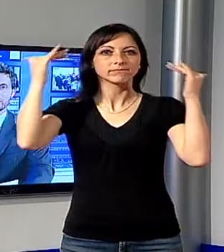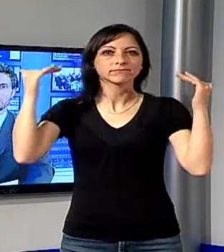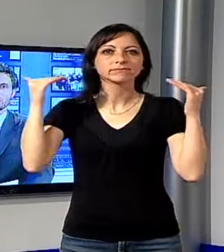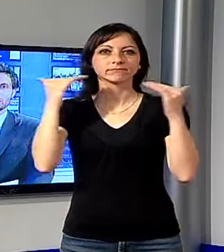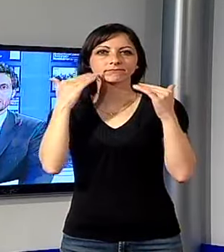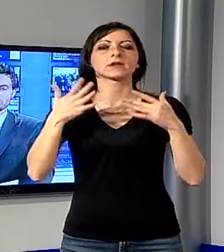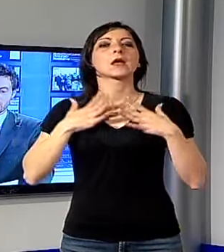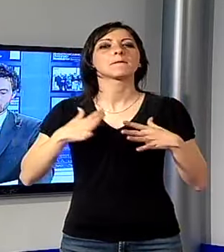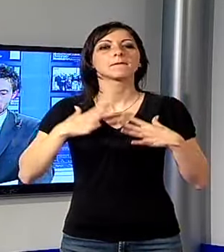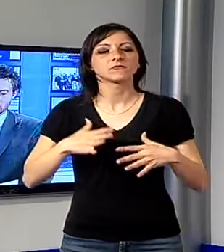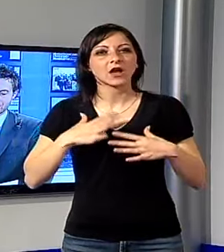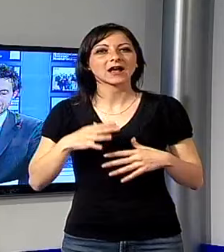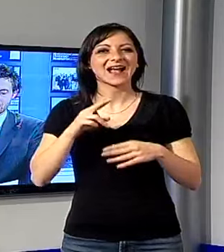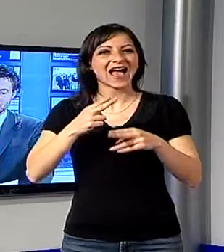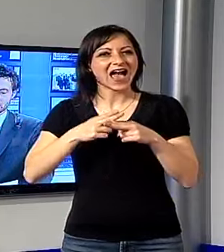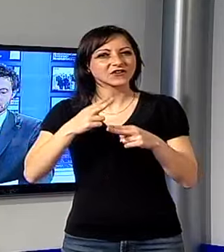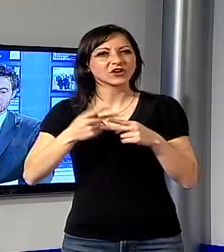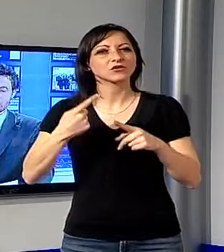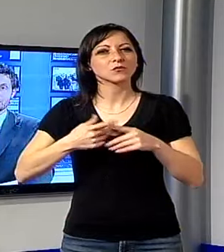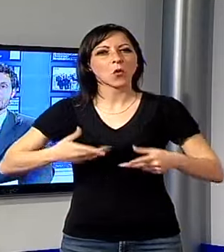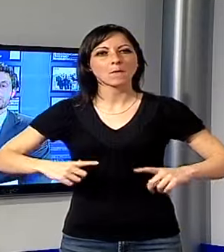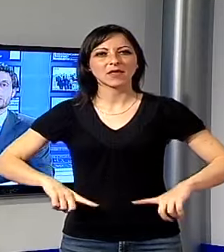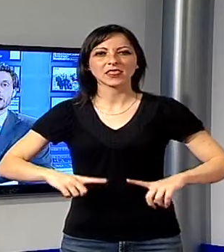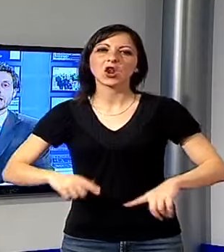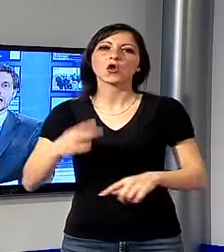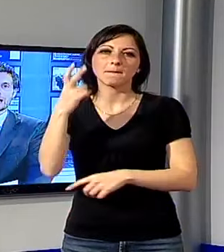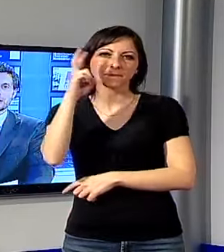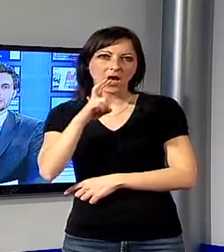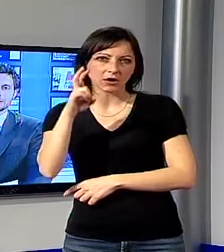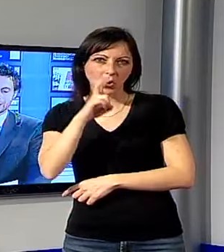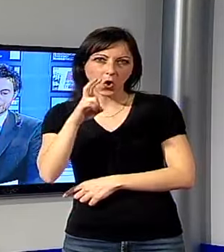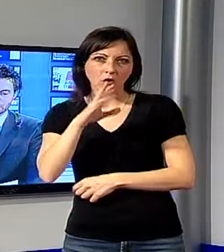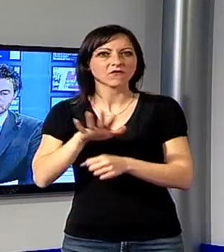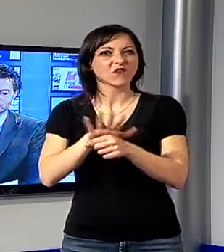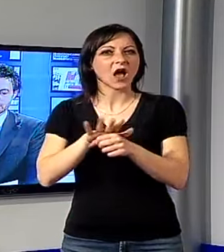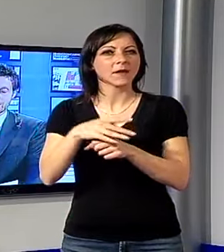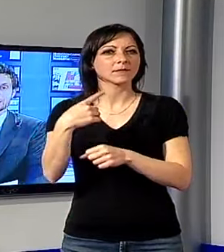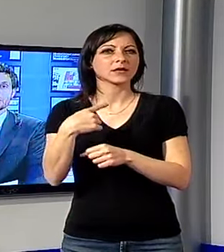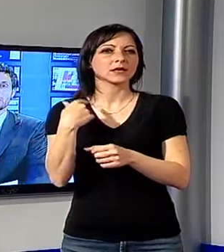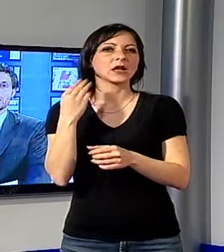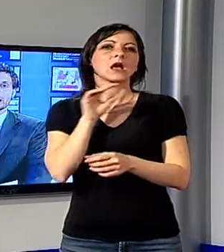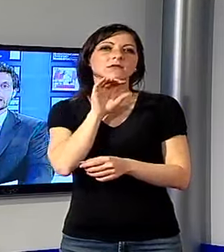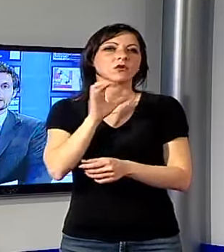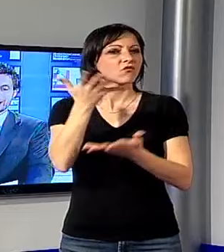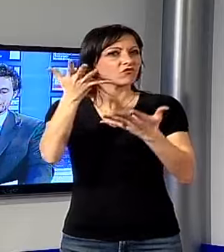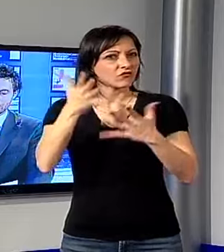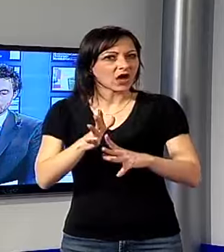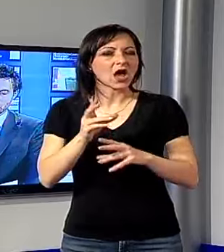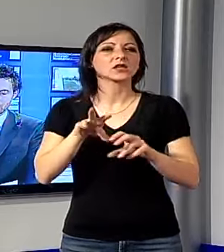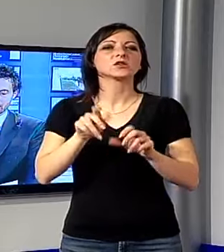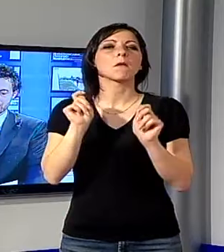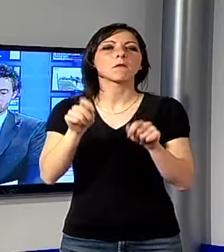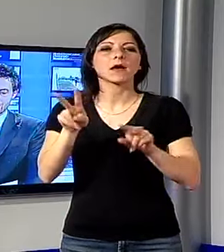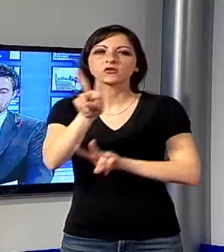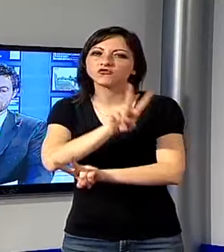giacca color argento. I familiari hanno presentato la segnalazione al commissariato di polizia e sono iniziate le